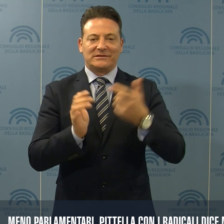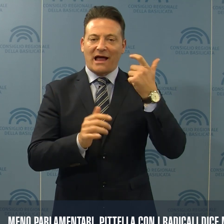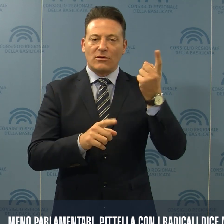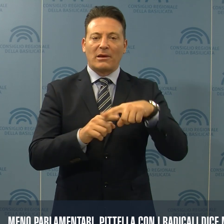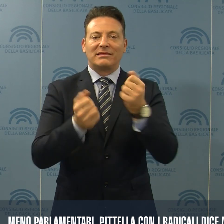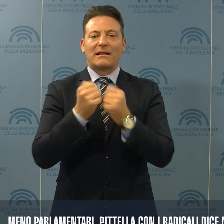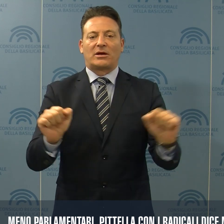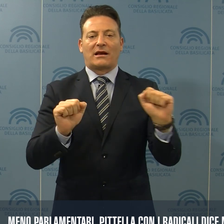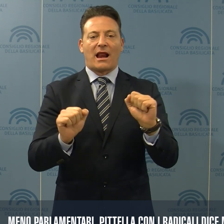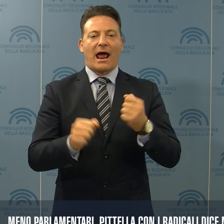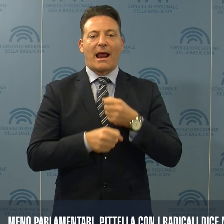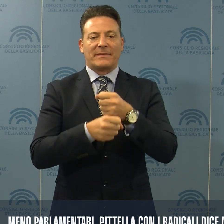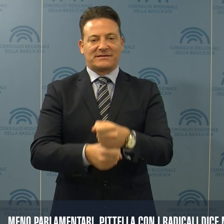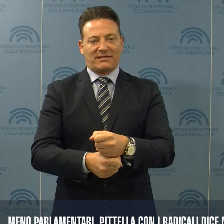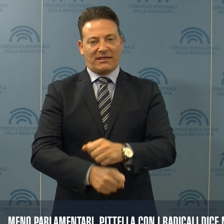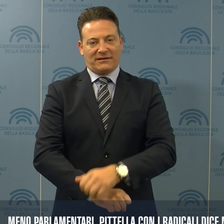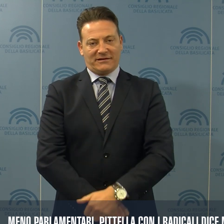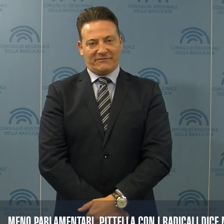democrazia rappresentativa.